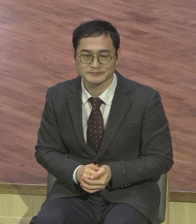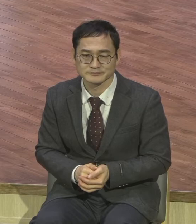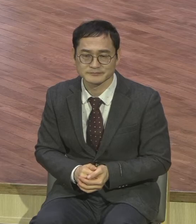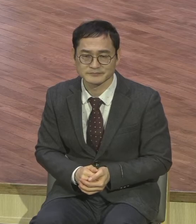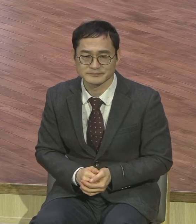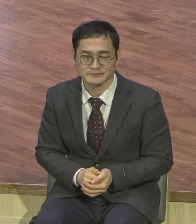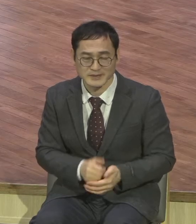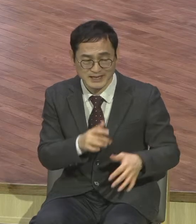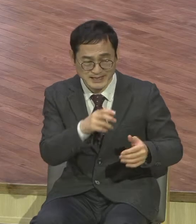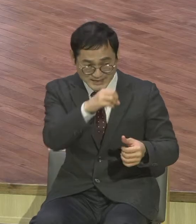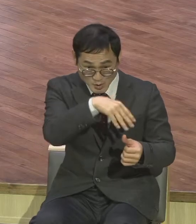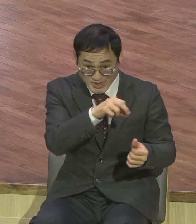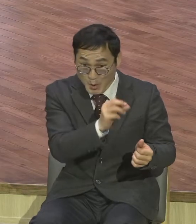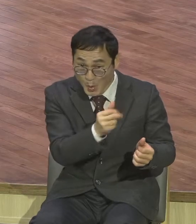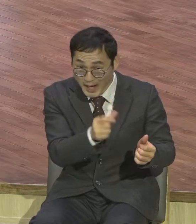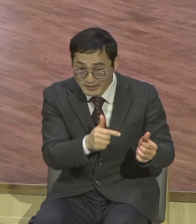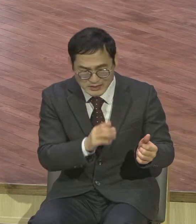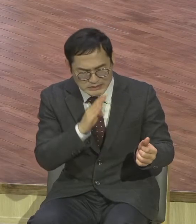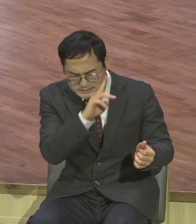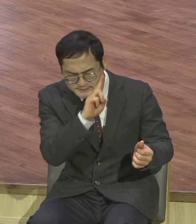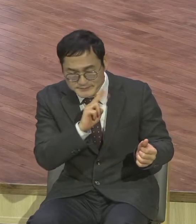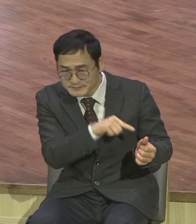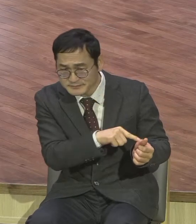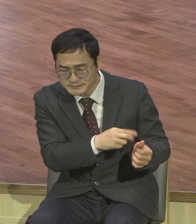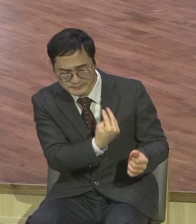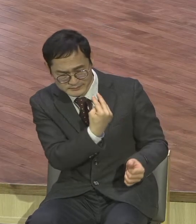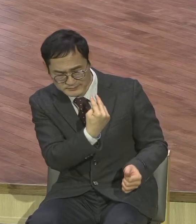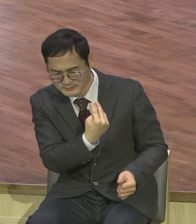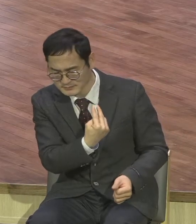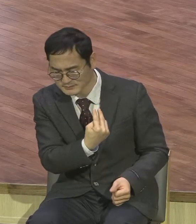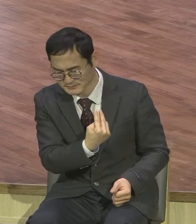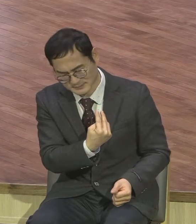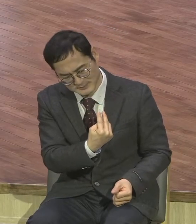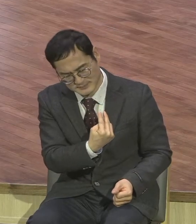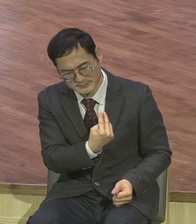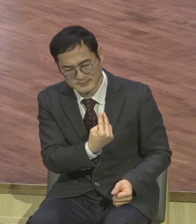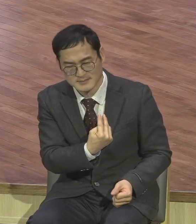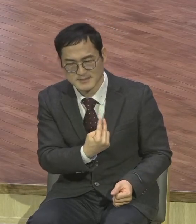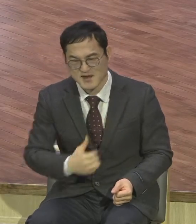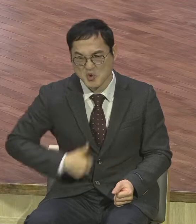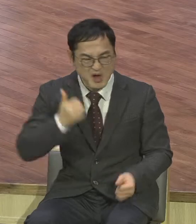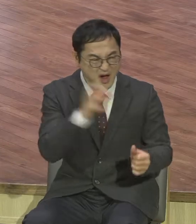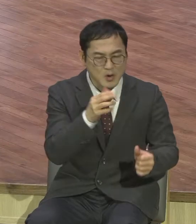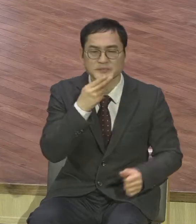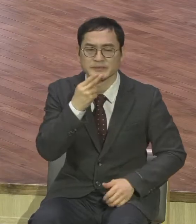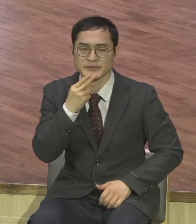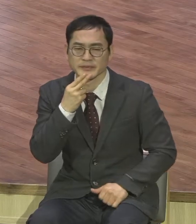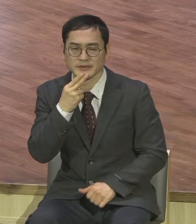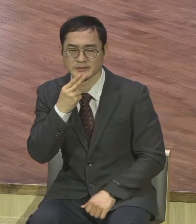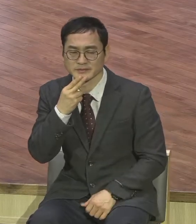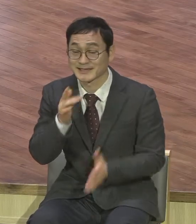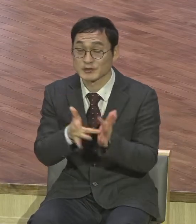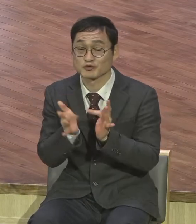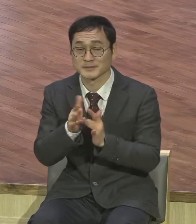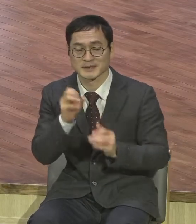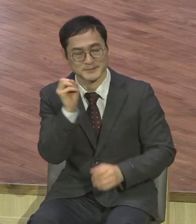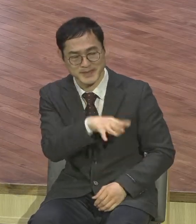책망도 하지 않았어요 이렇게 말씀하십니다 사주로 오십니다 예수께서 대답하여 여시되 너희가 가서